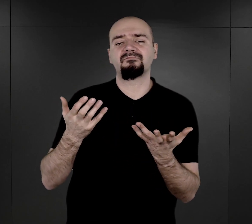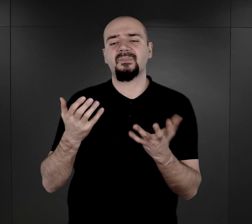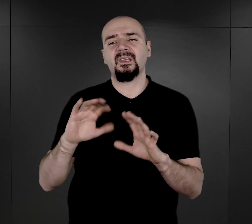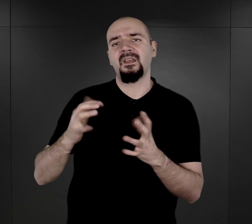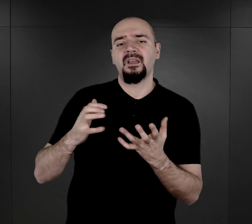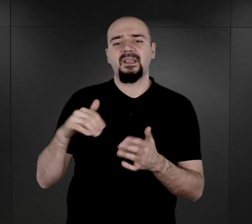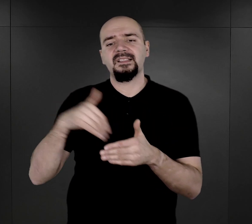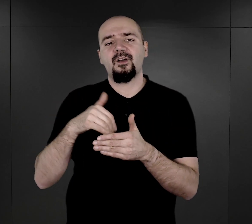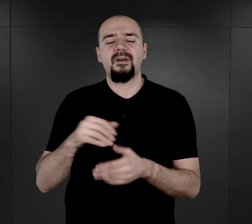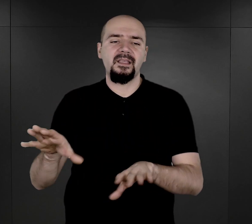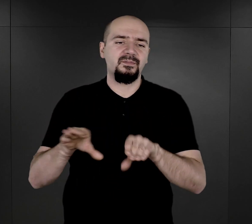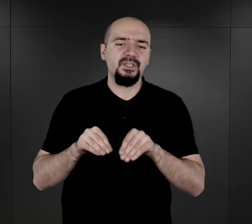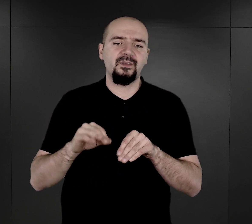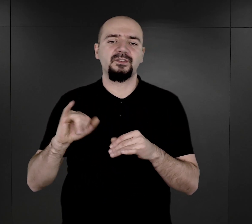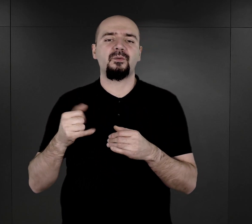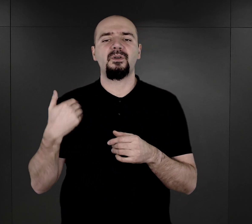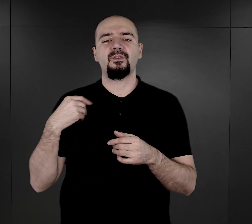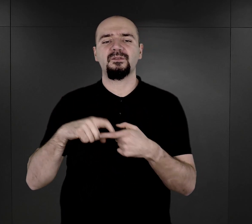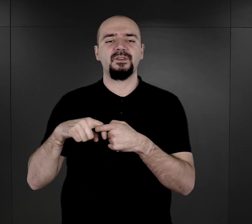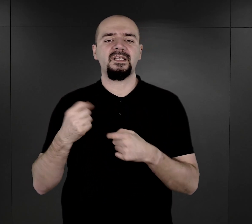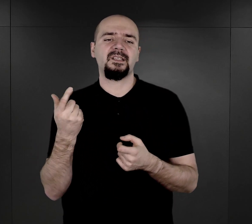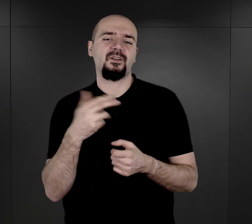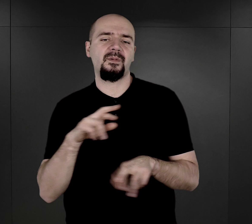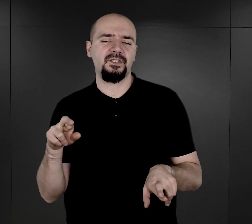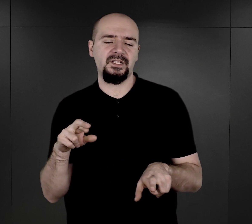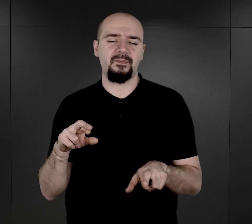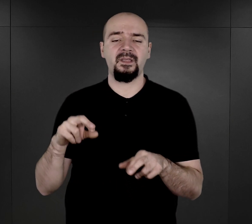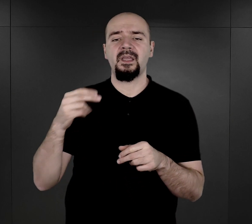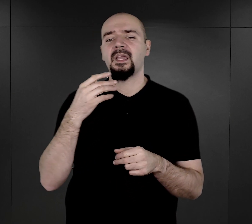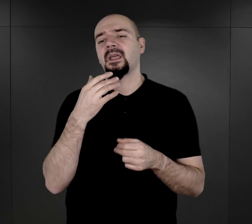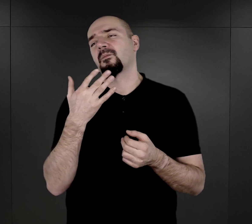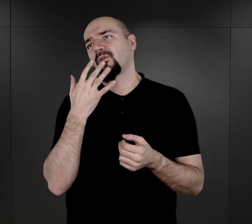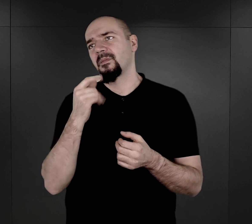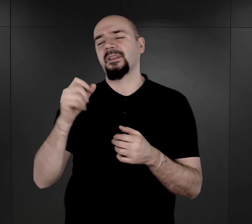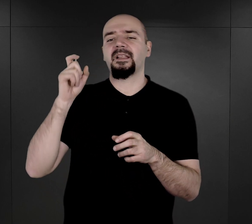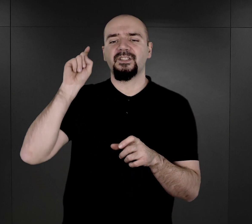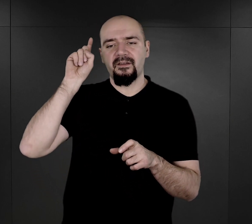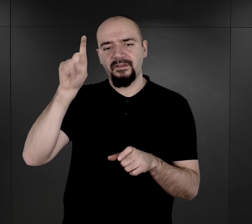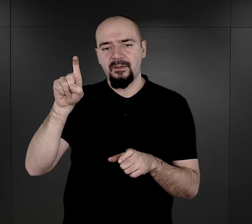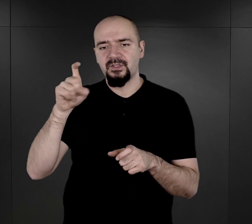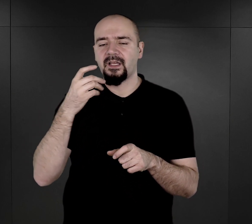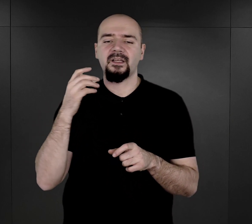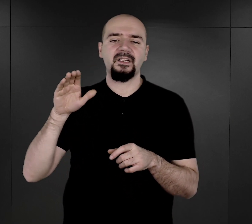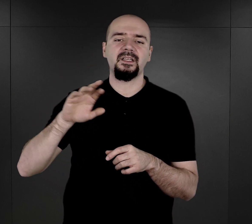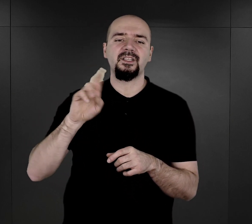przyjąć. To się wiązało z kilkoma sprawami. Mianowicie o ile na terenie Rzeszy Romowie ze względu na